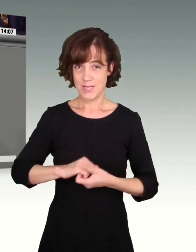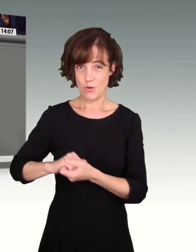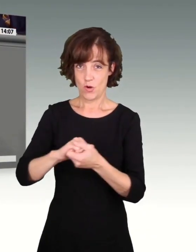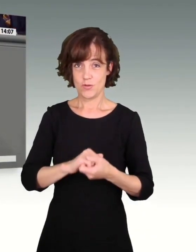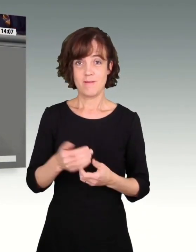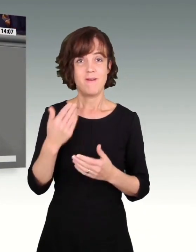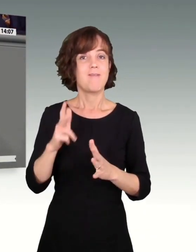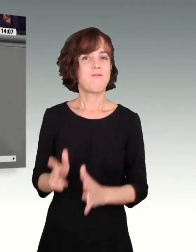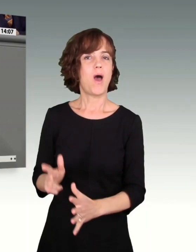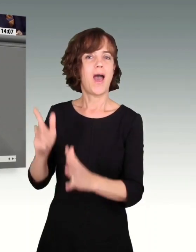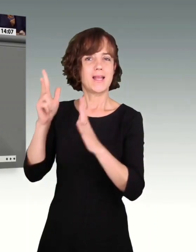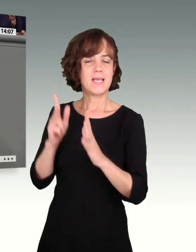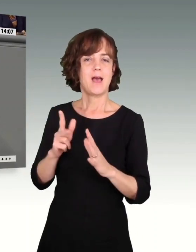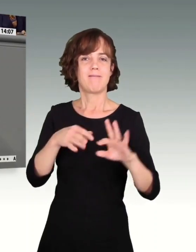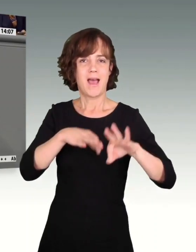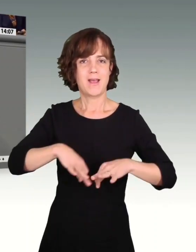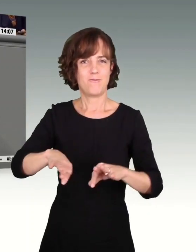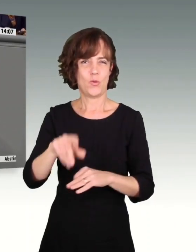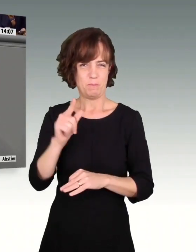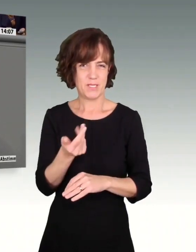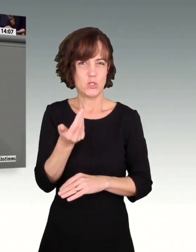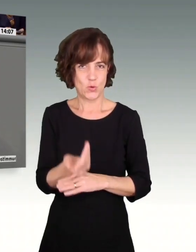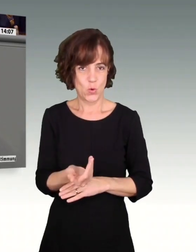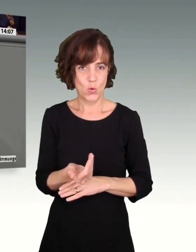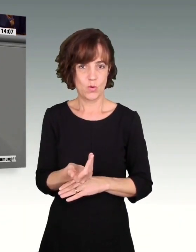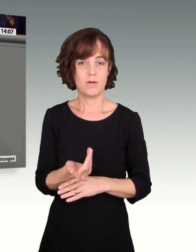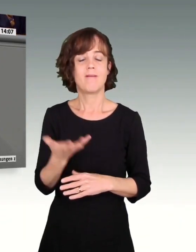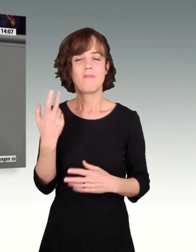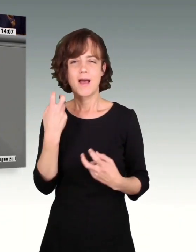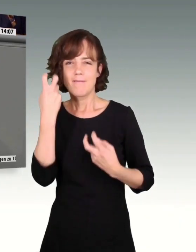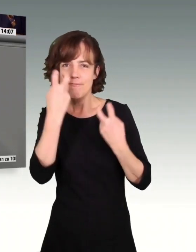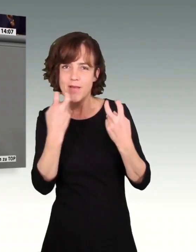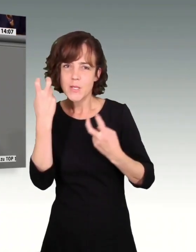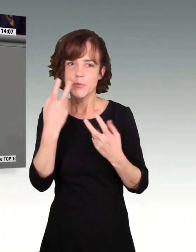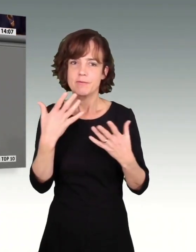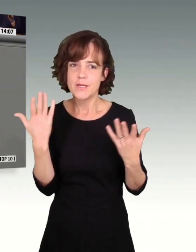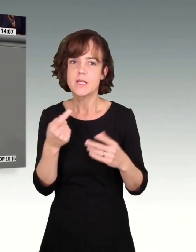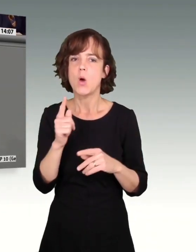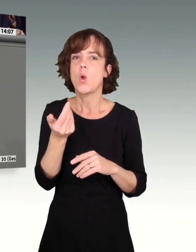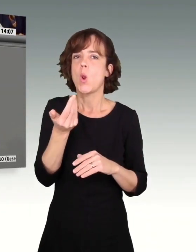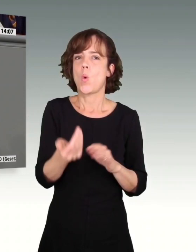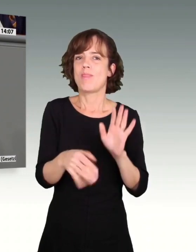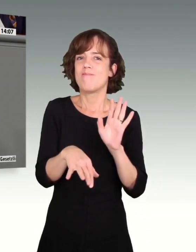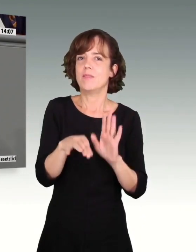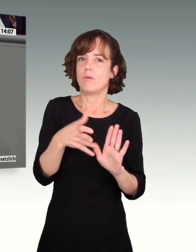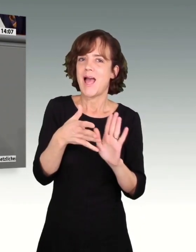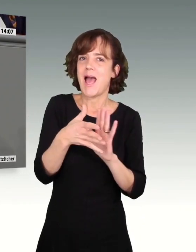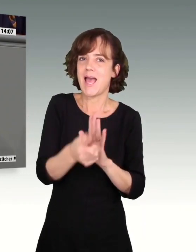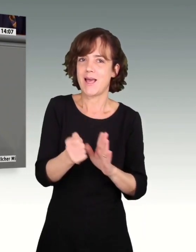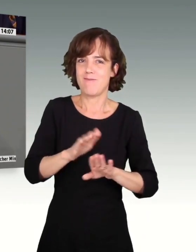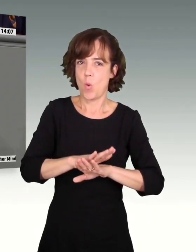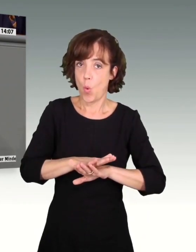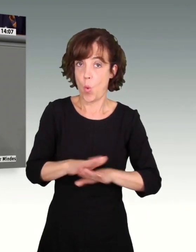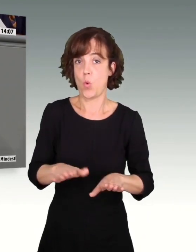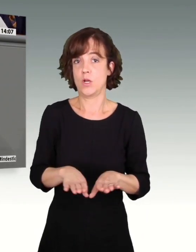acht Jahren den Mindestlohn einführte, hat man den Versuch gewagt, in die Lohnfindung einzugreifen, ohne die